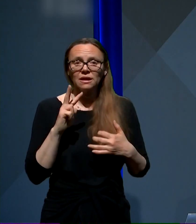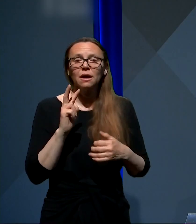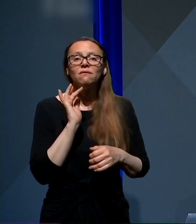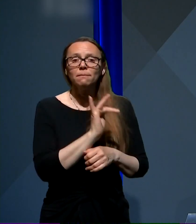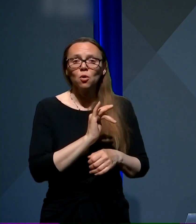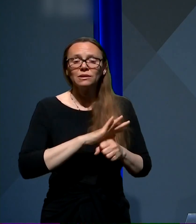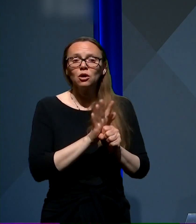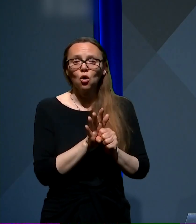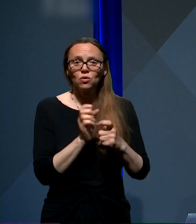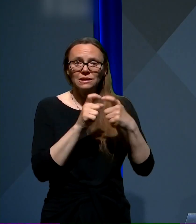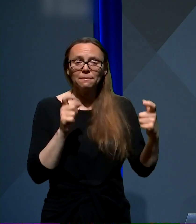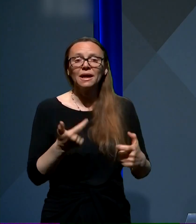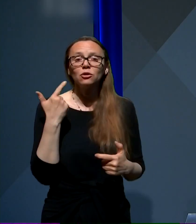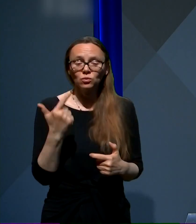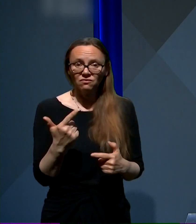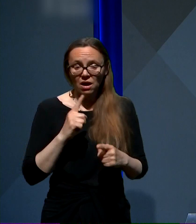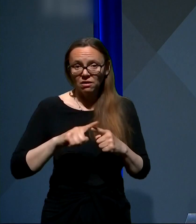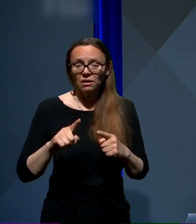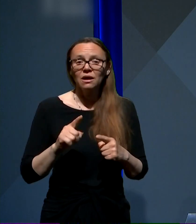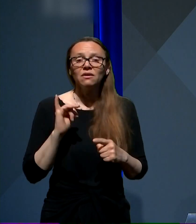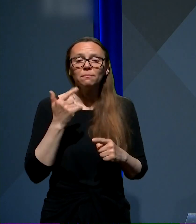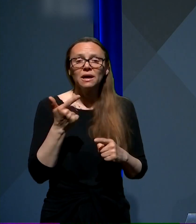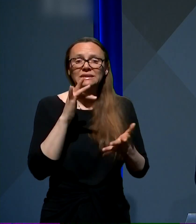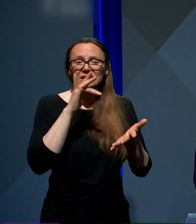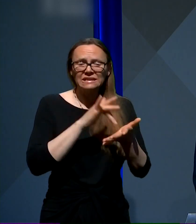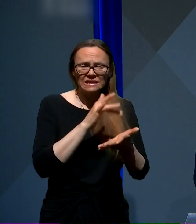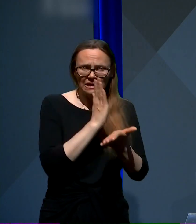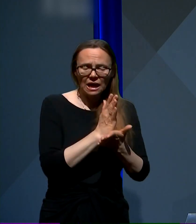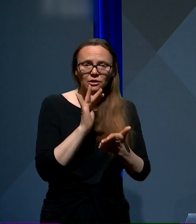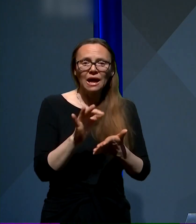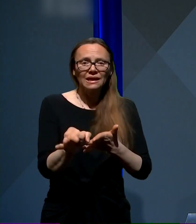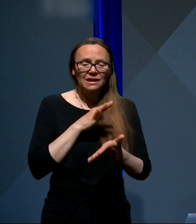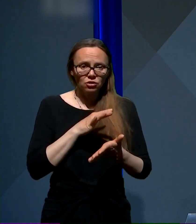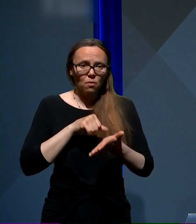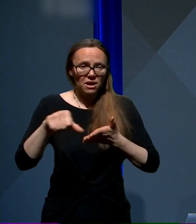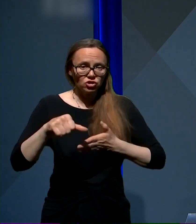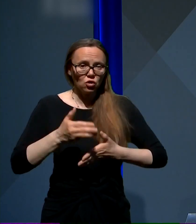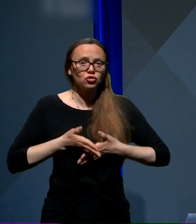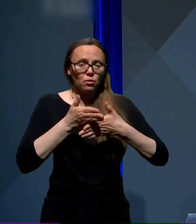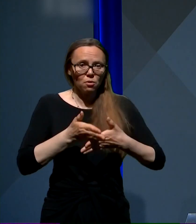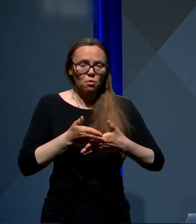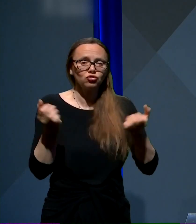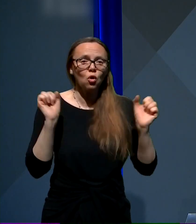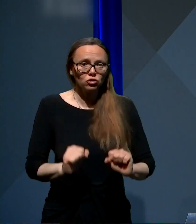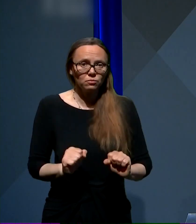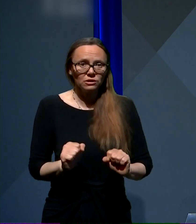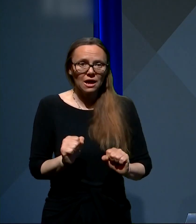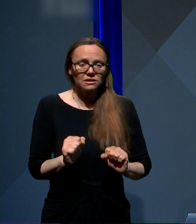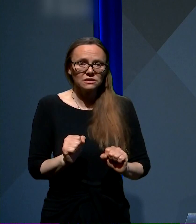paketu 2 se cilja predvsem na hitro likvidnostno pomoč gospodarstvu.